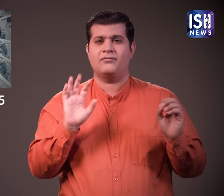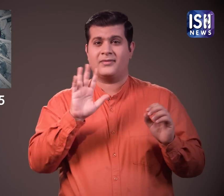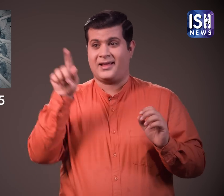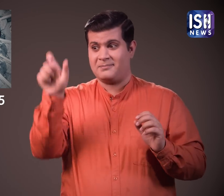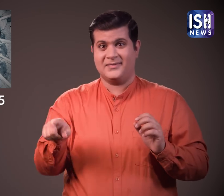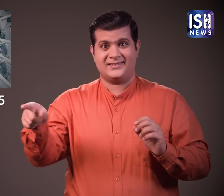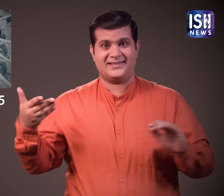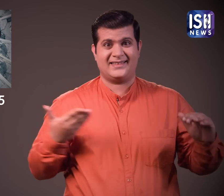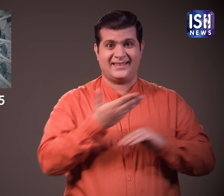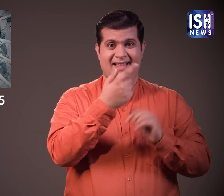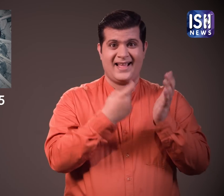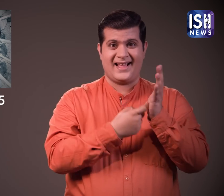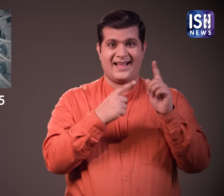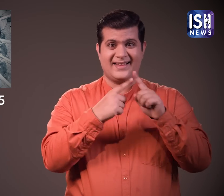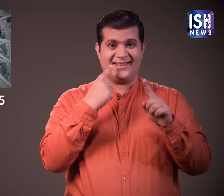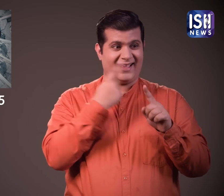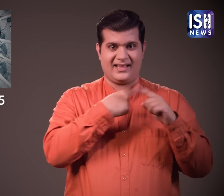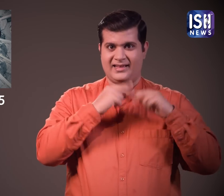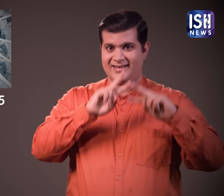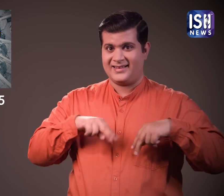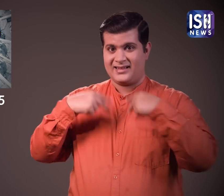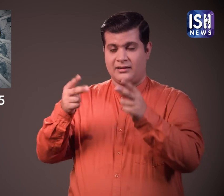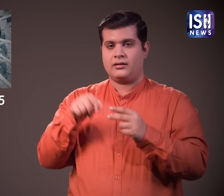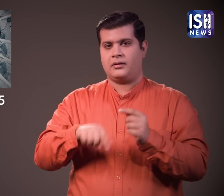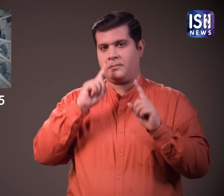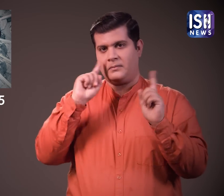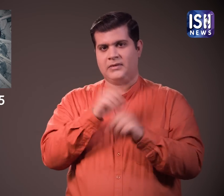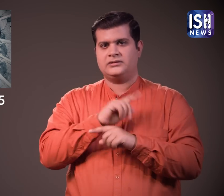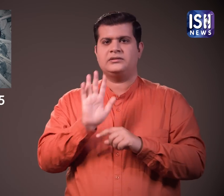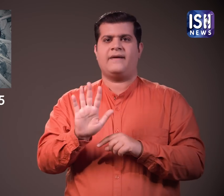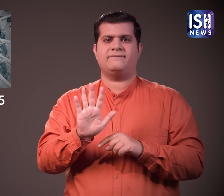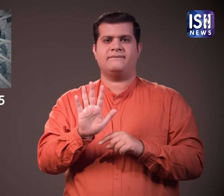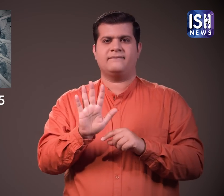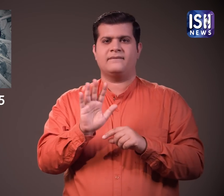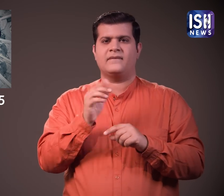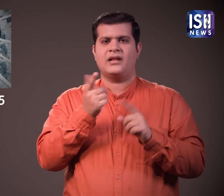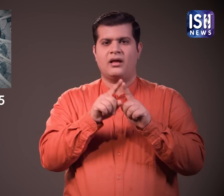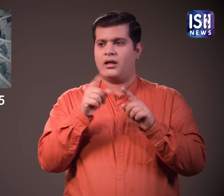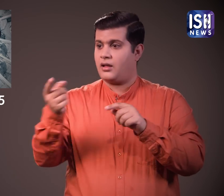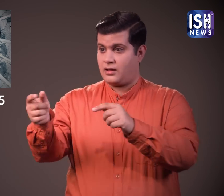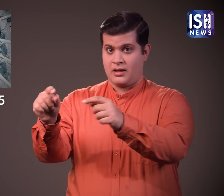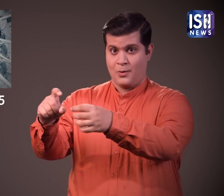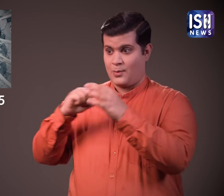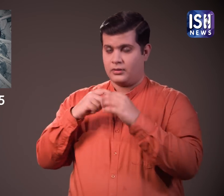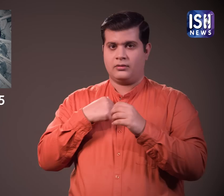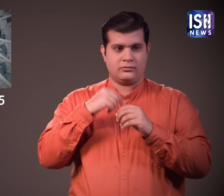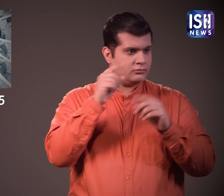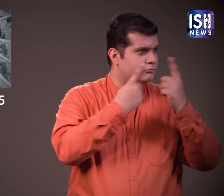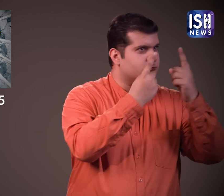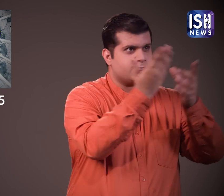RBI ने कहा ये रिपोर्ट प्रिंटिंग प्रेस से जुटाई गई सूचनाओ की गलत व्याख्या पर आधारित है